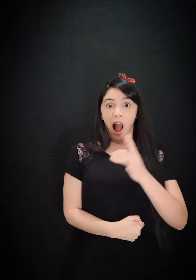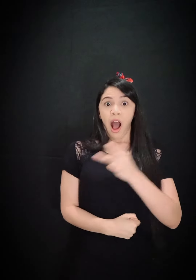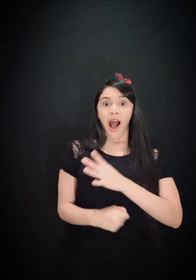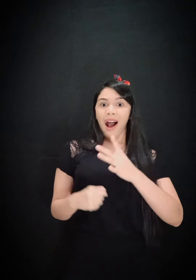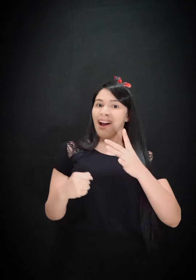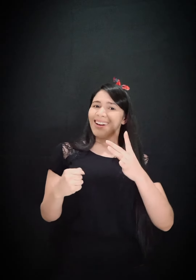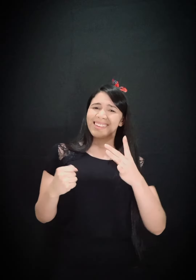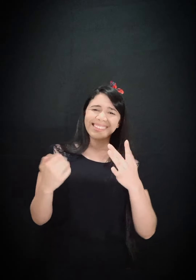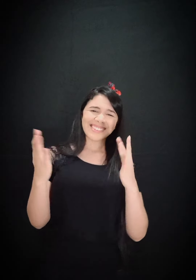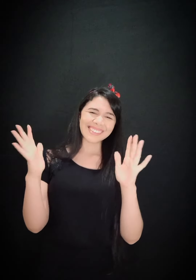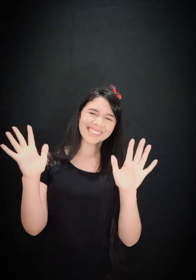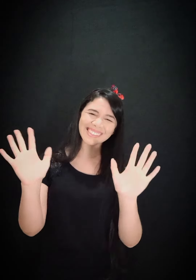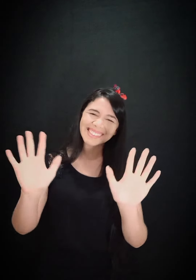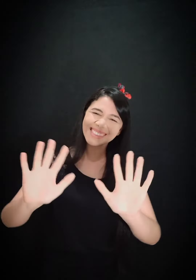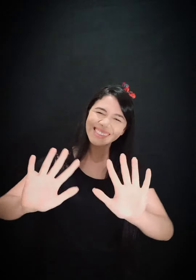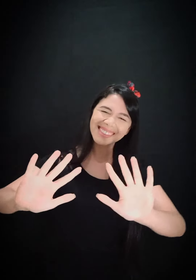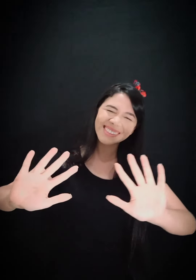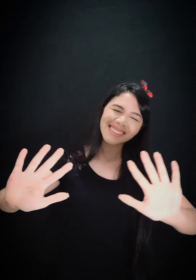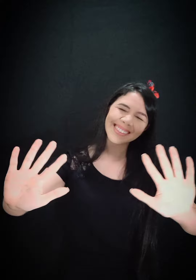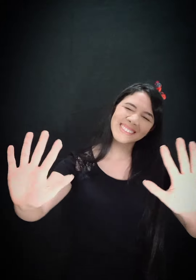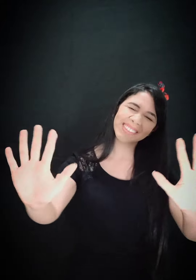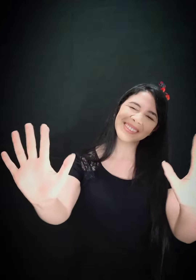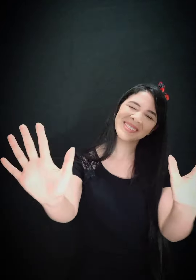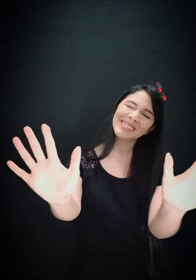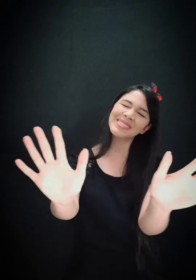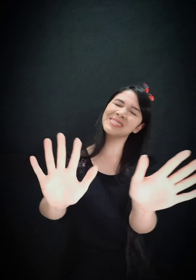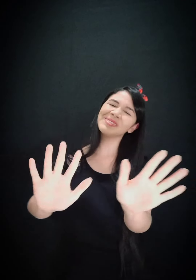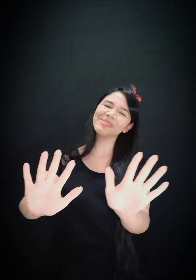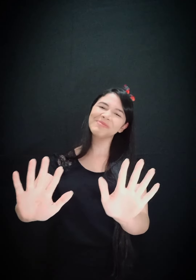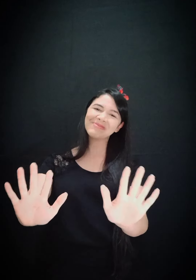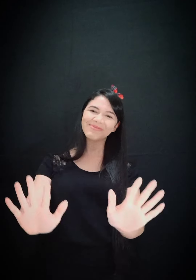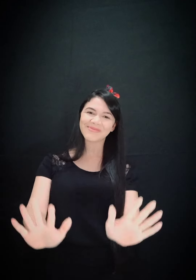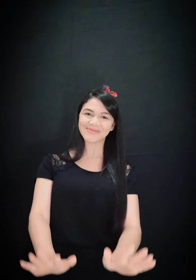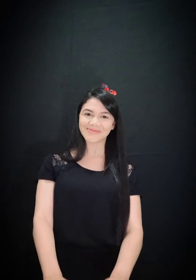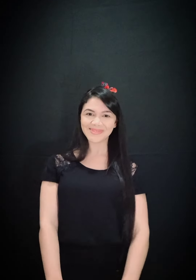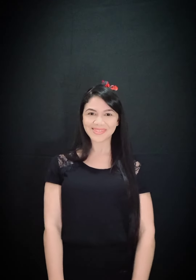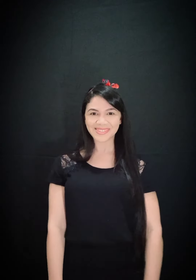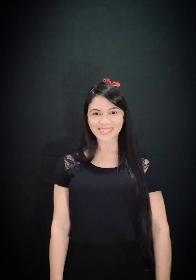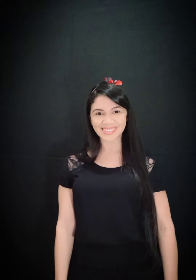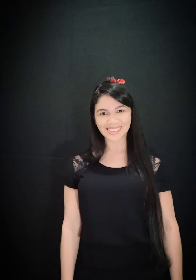inimigo O Criador esconderá A